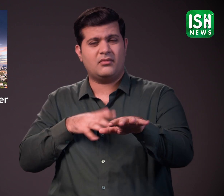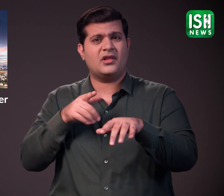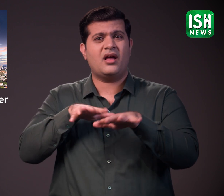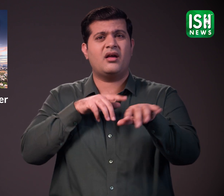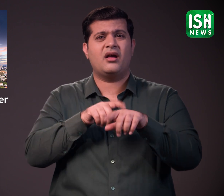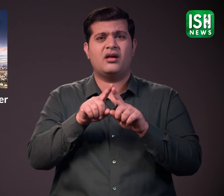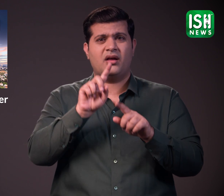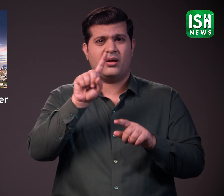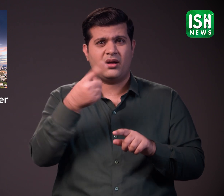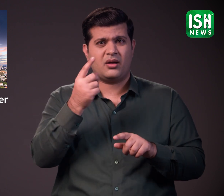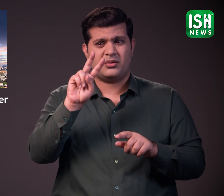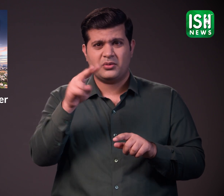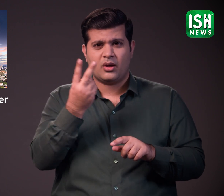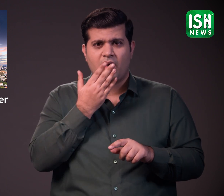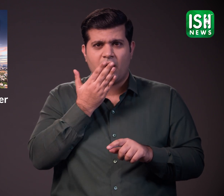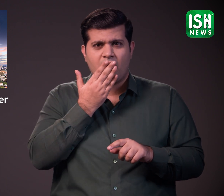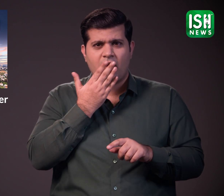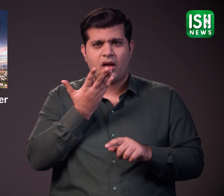एक दो घंटे तक ट्राफिक जाम लगा रहता है